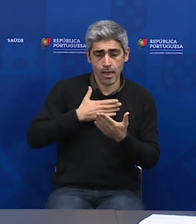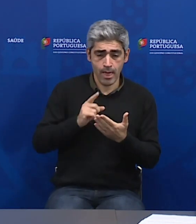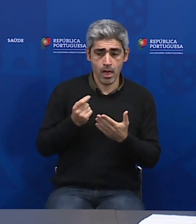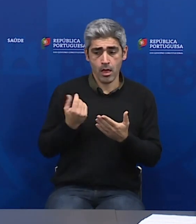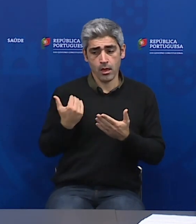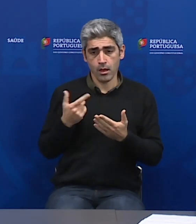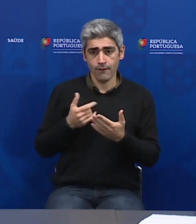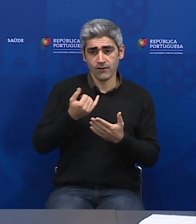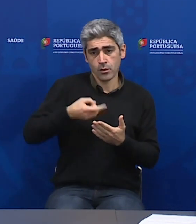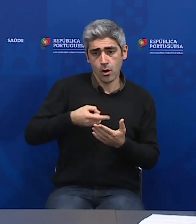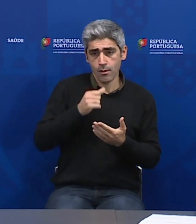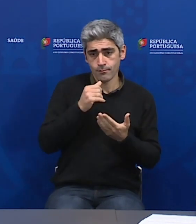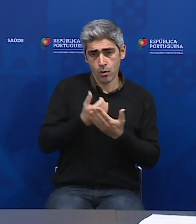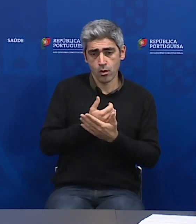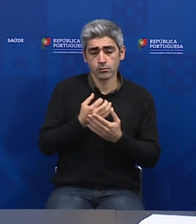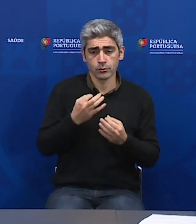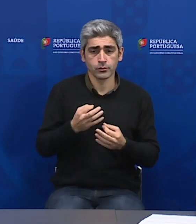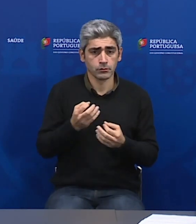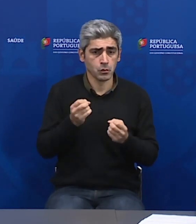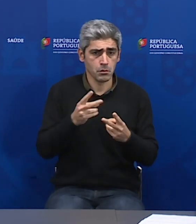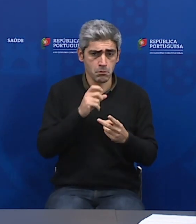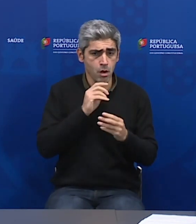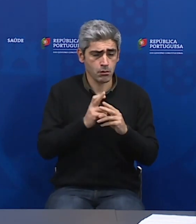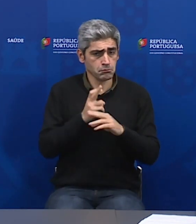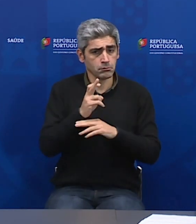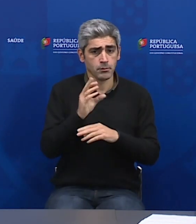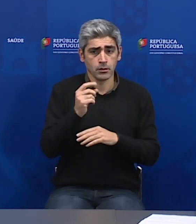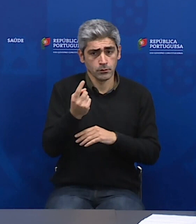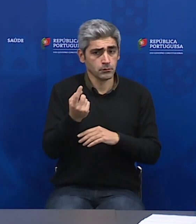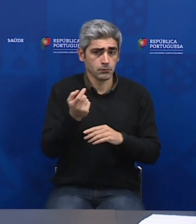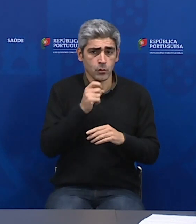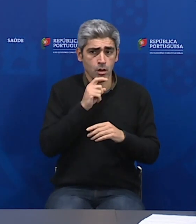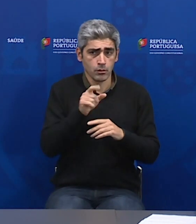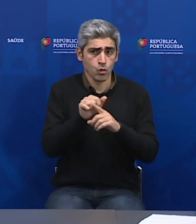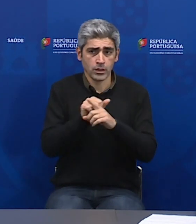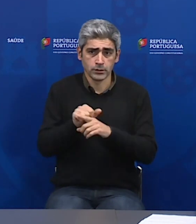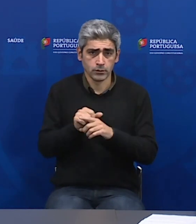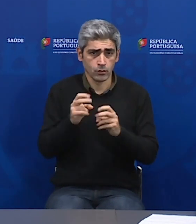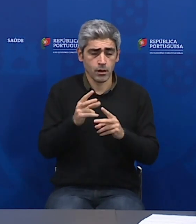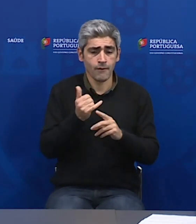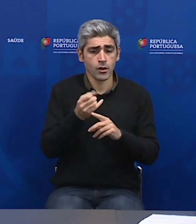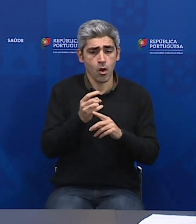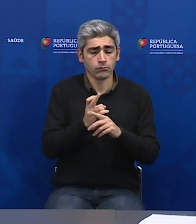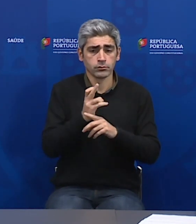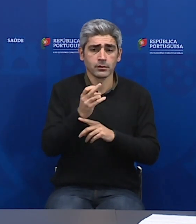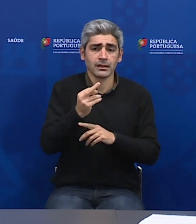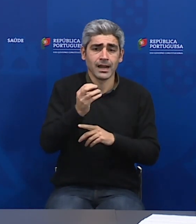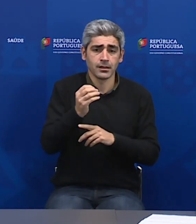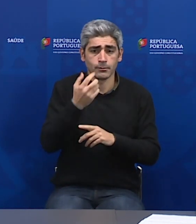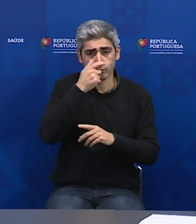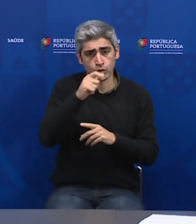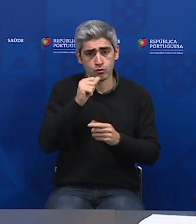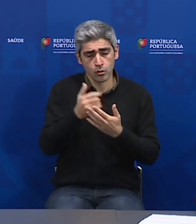foram de 29 óbitos. Mas admito que possa haver necessidade de fazer essa correção de 29 para 30, como é óbvio.